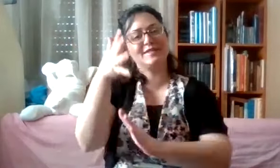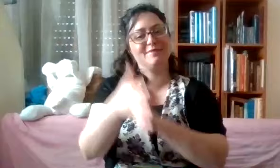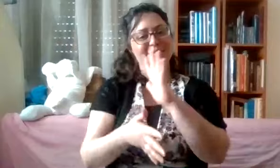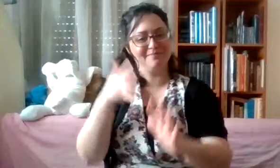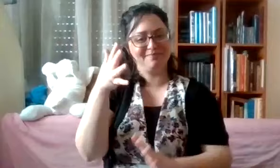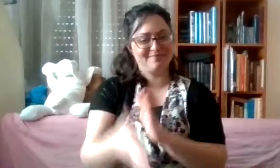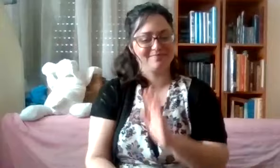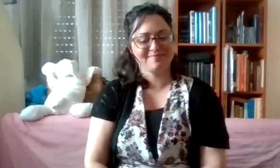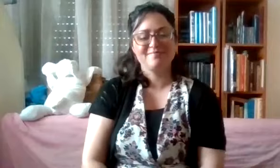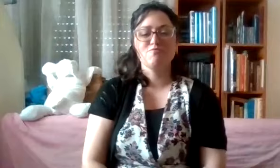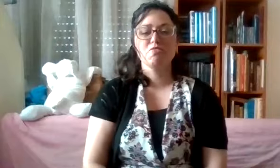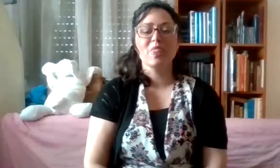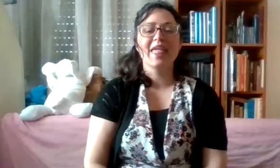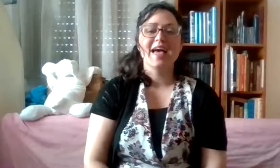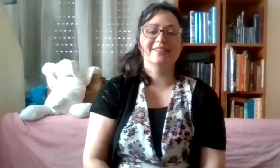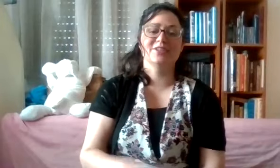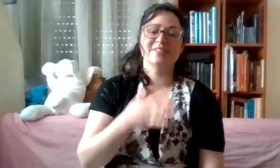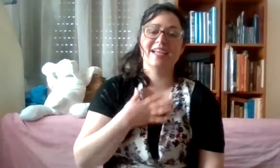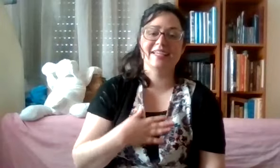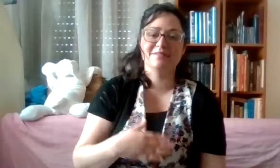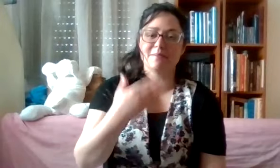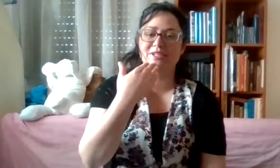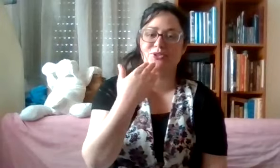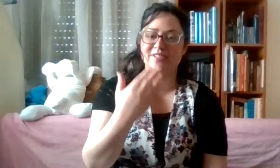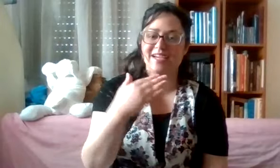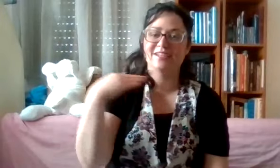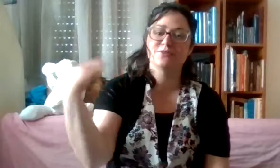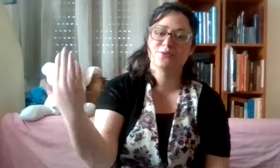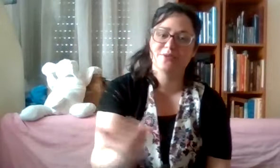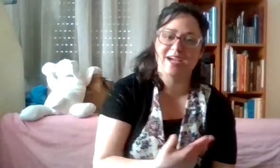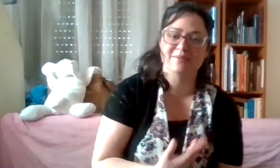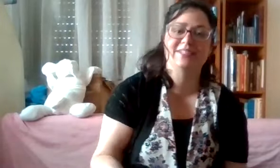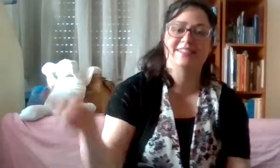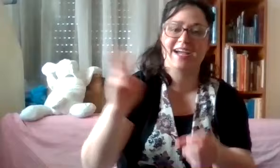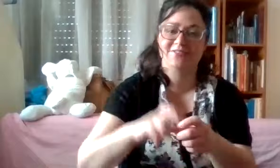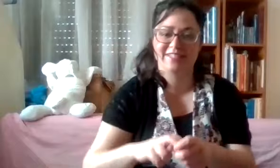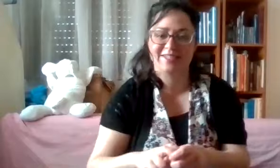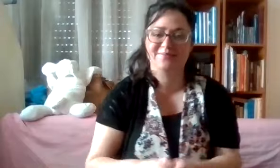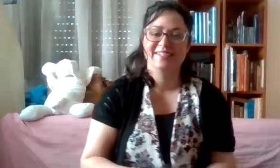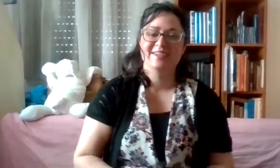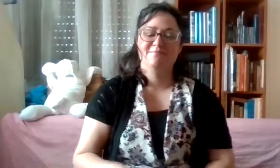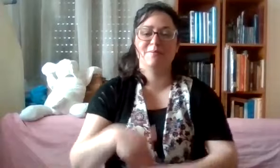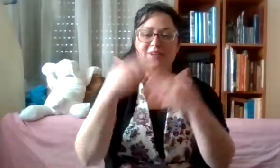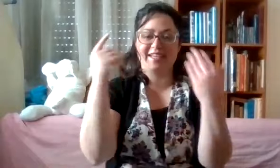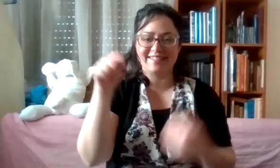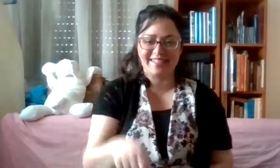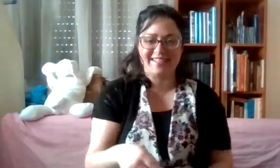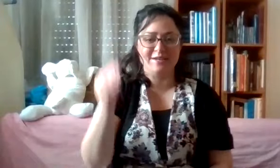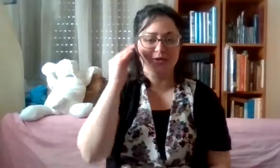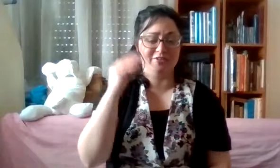סימנים. אז אני רוצה להגיד ממש תודה לכולם שהצטרפתם בבוקר הזה ללמוד.